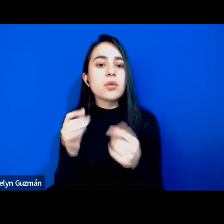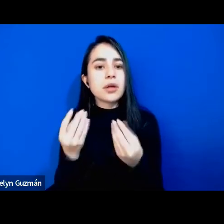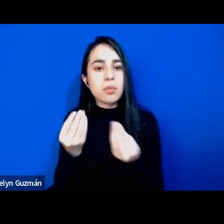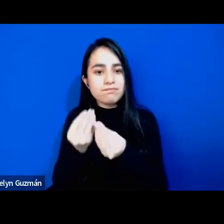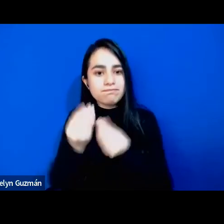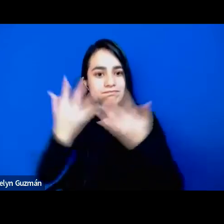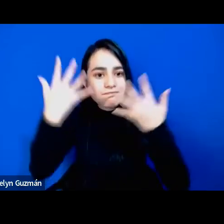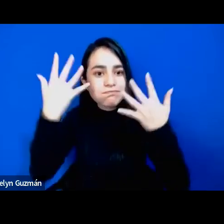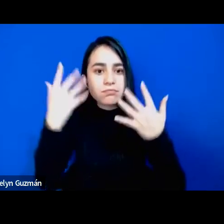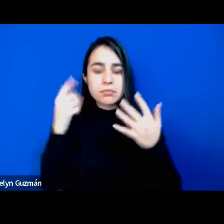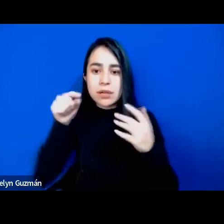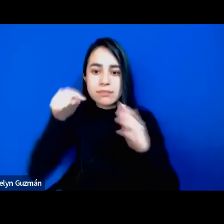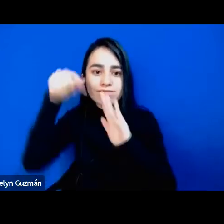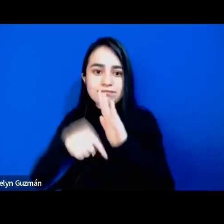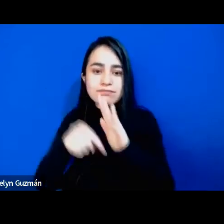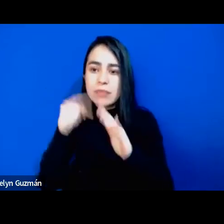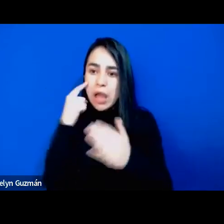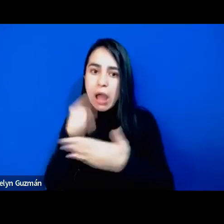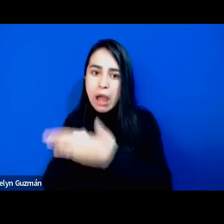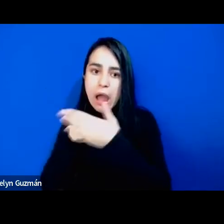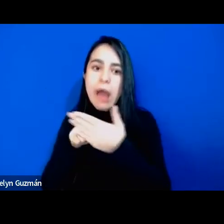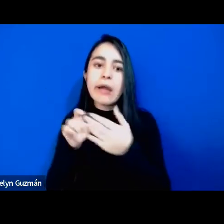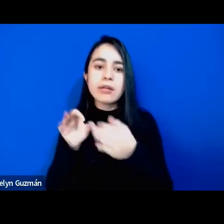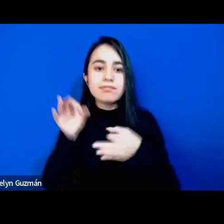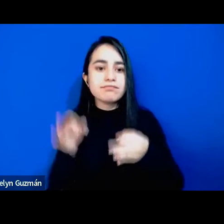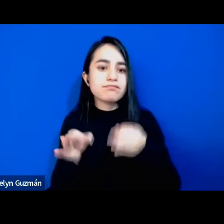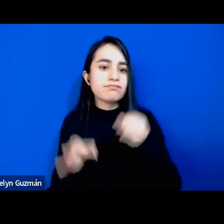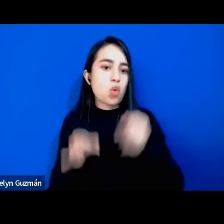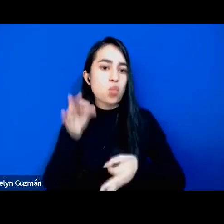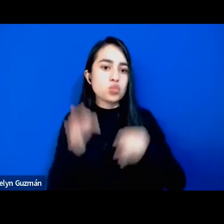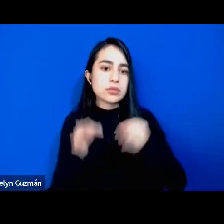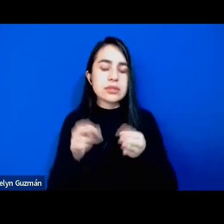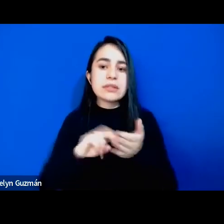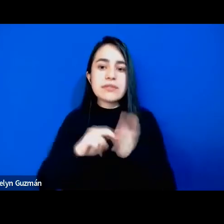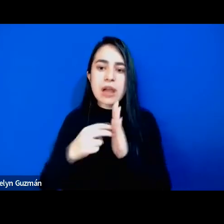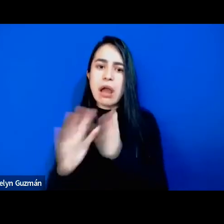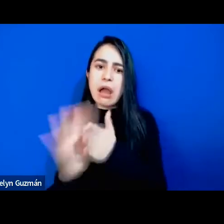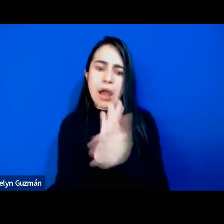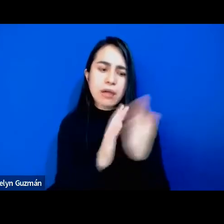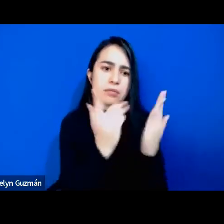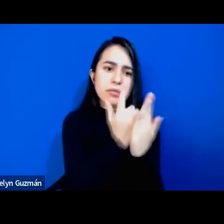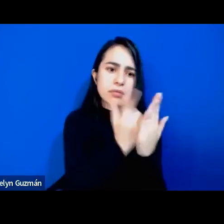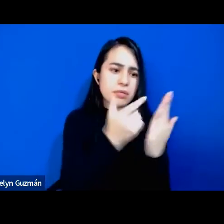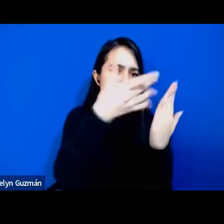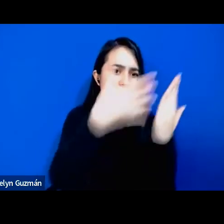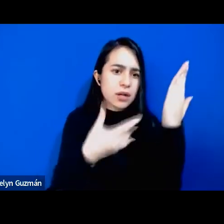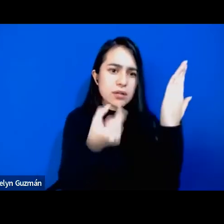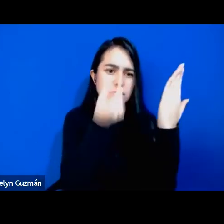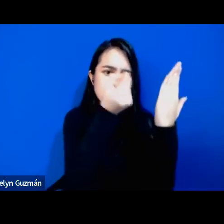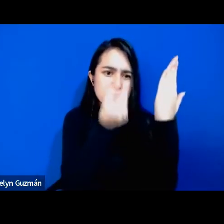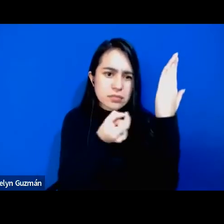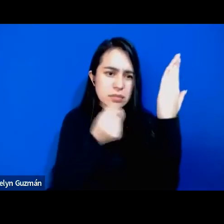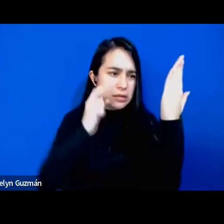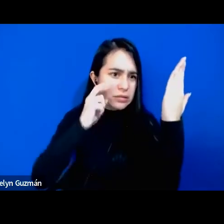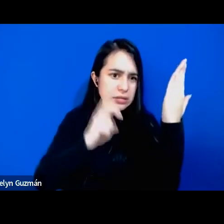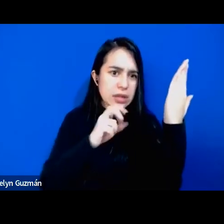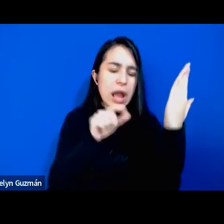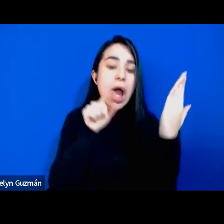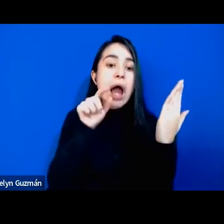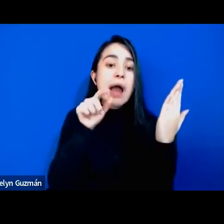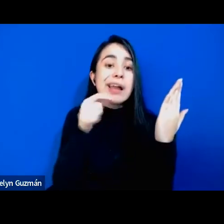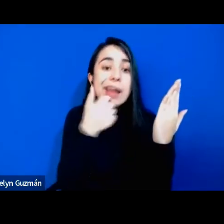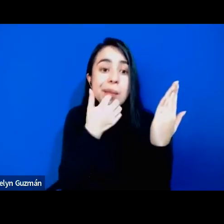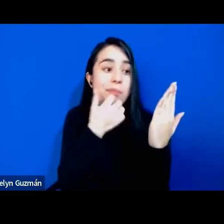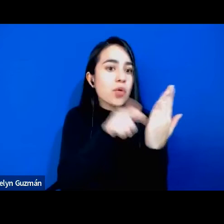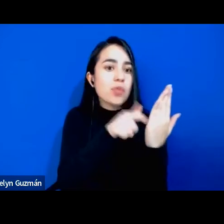diríamos que hace justicia, ¿no? Este, permite dar detalles, resquicios, cosas que nos perderíamos si no tuviéramos